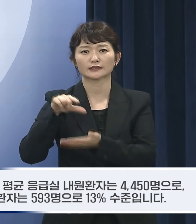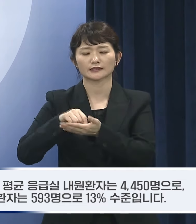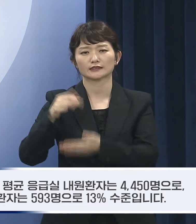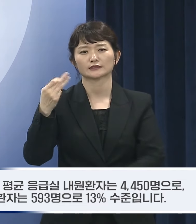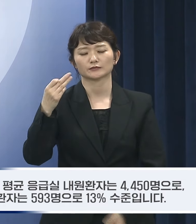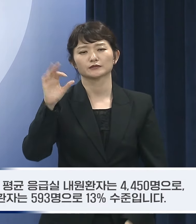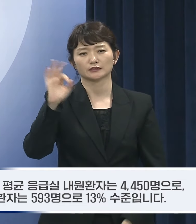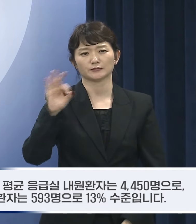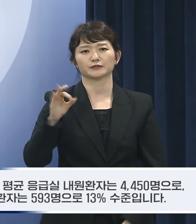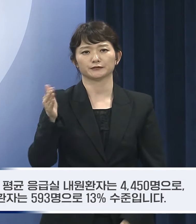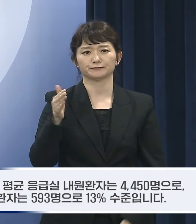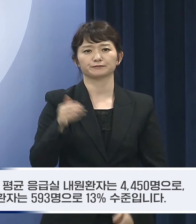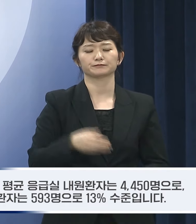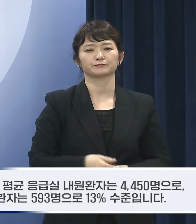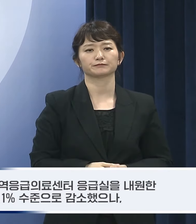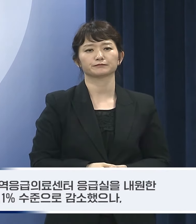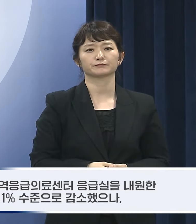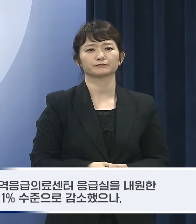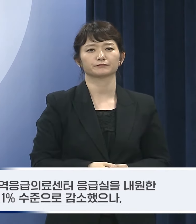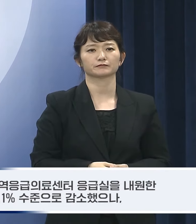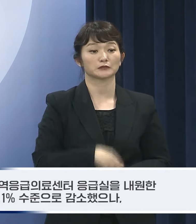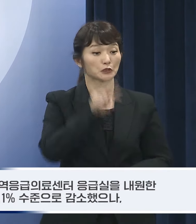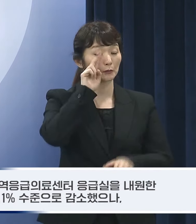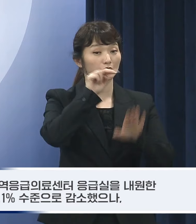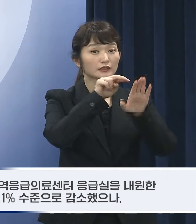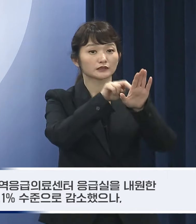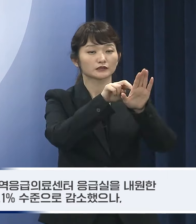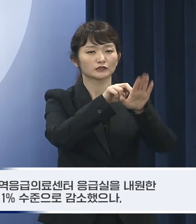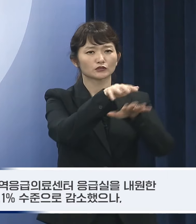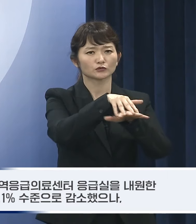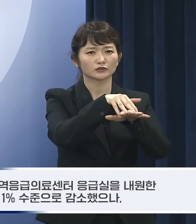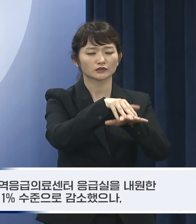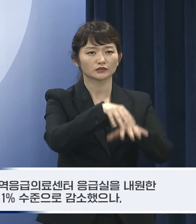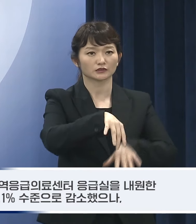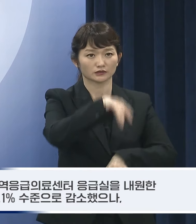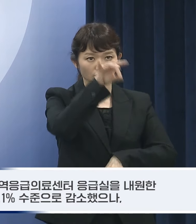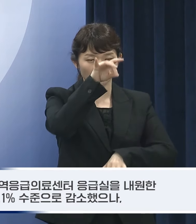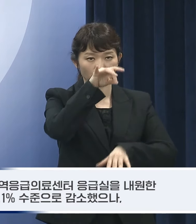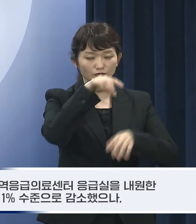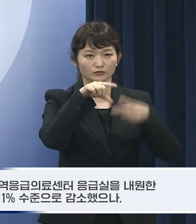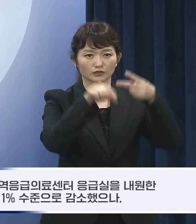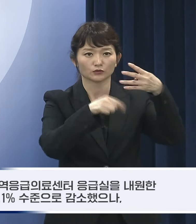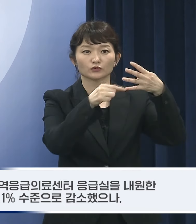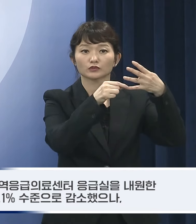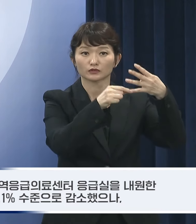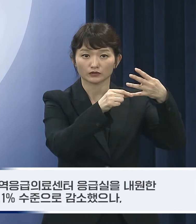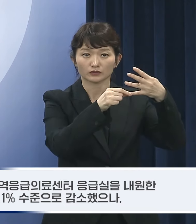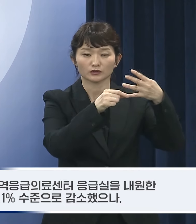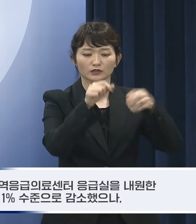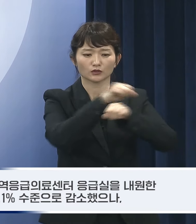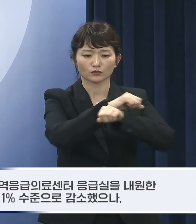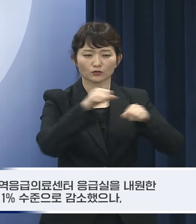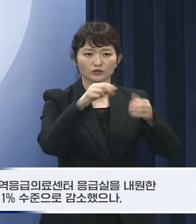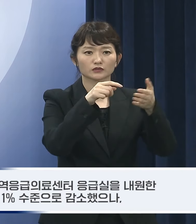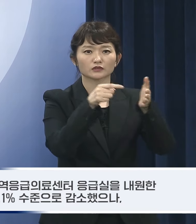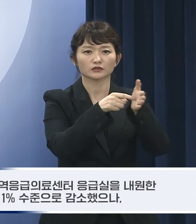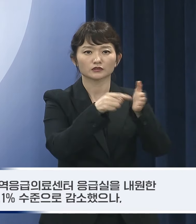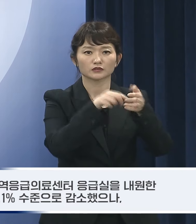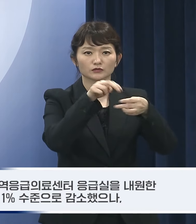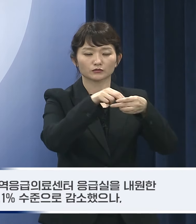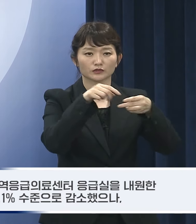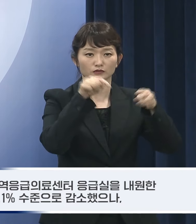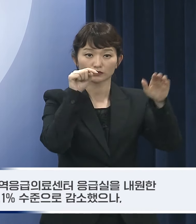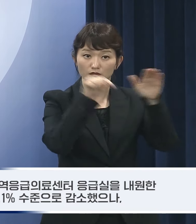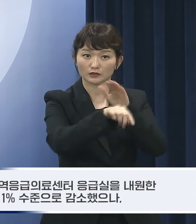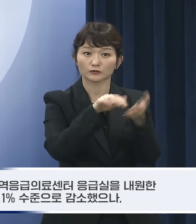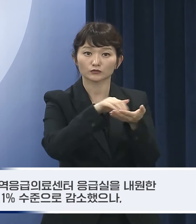% 수준입니다. 비상진료체계를 가동한 첫 주인 2월 4주에 권역응급의료센터 응급실에 내원한